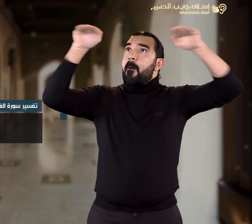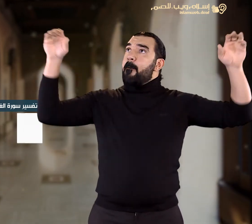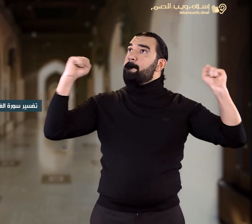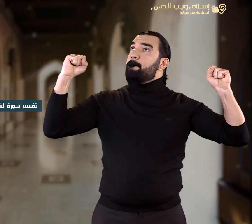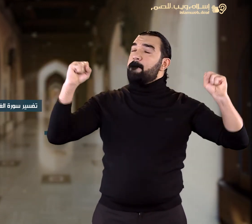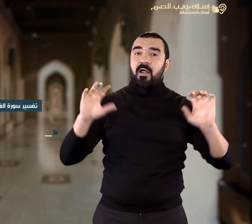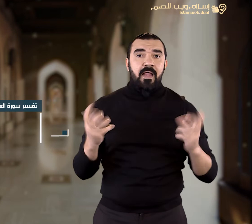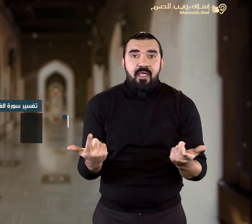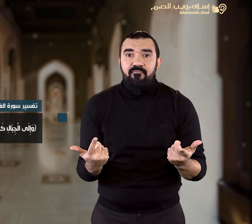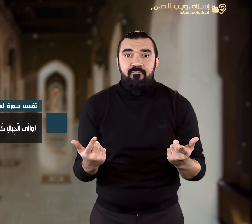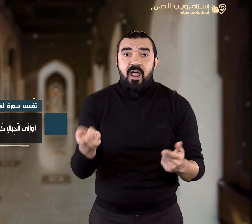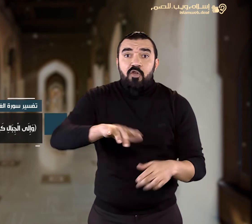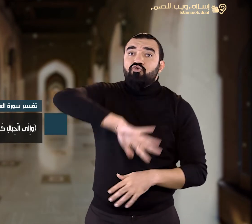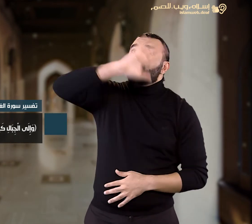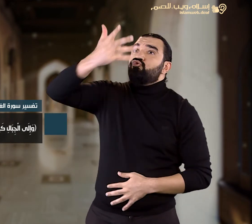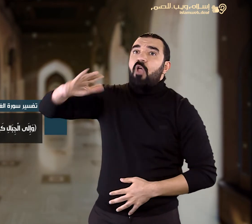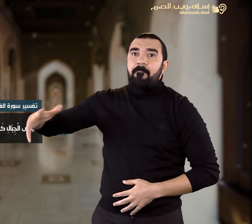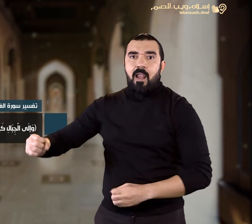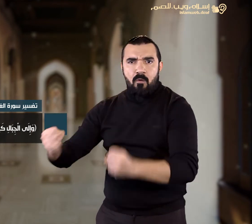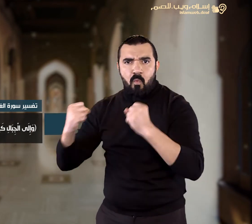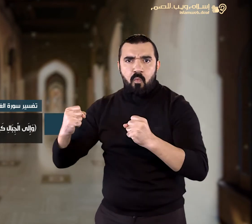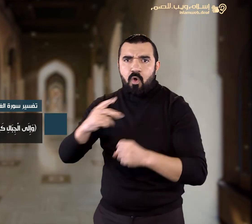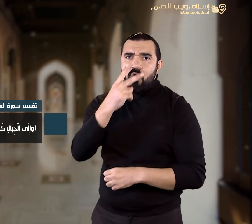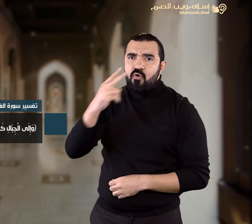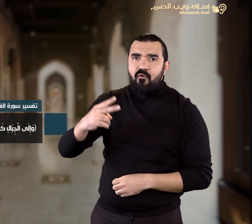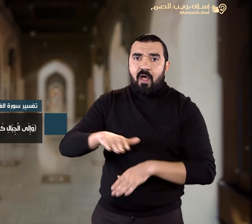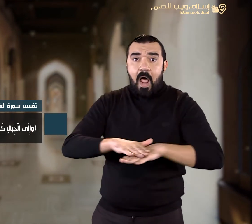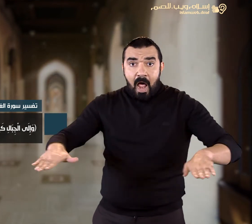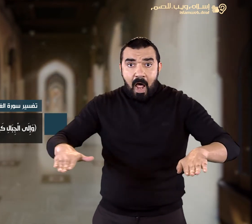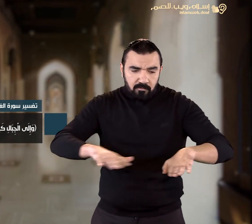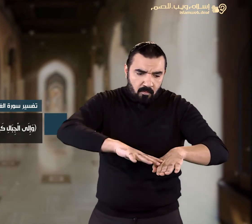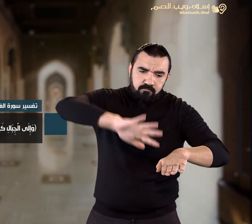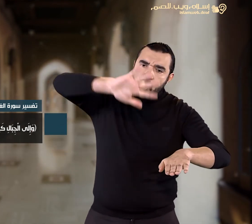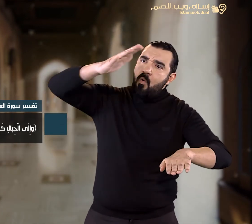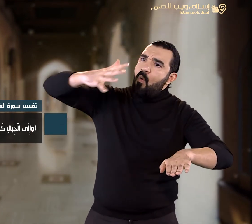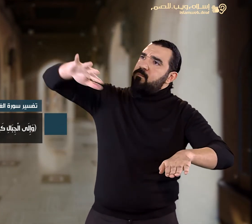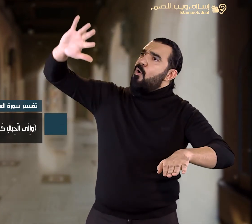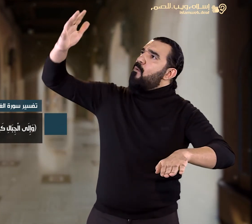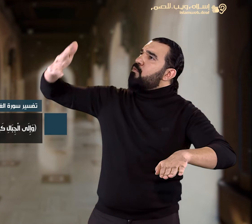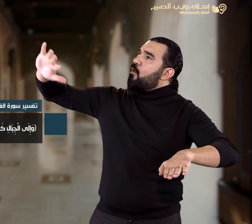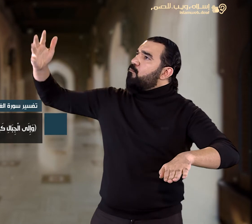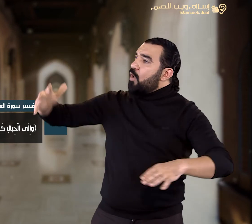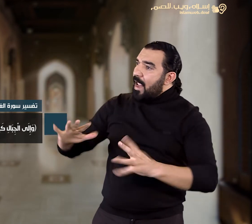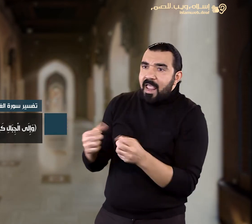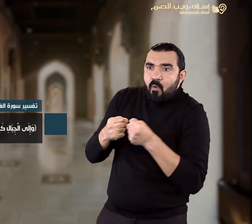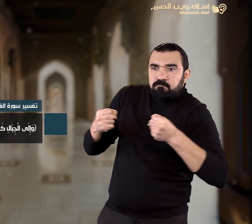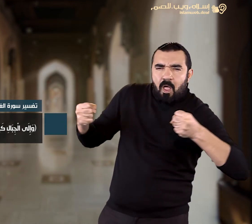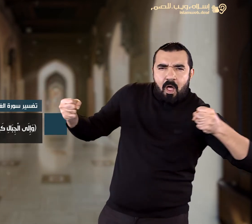وإلى الجبال كيف نصبت أي وضعت على الأرض شاهقة عظيمة